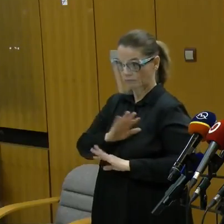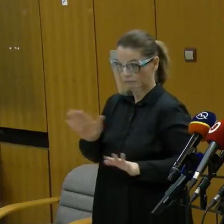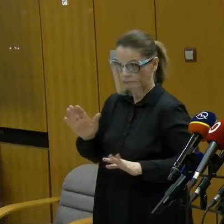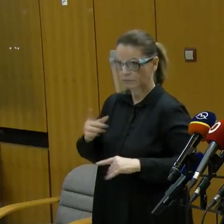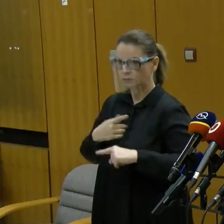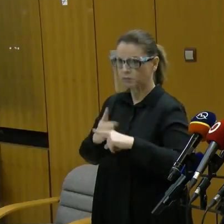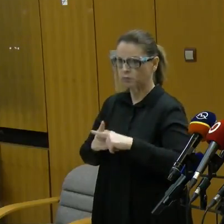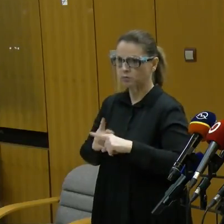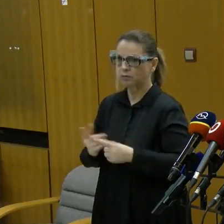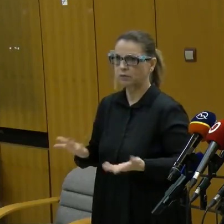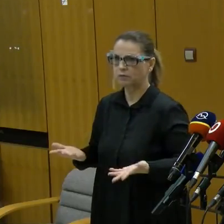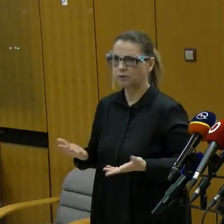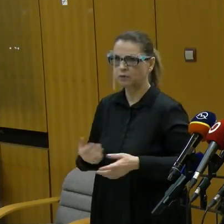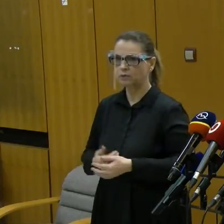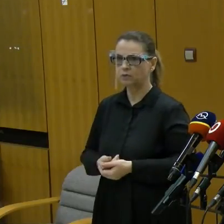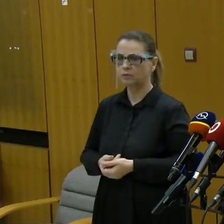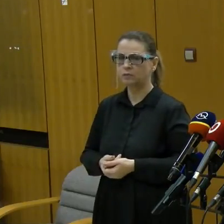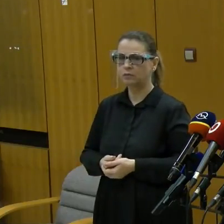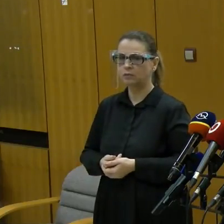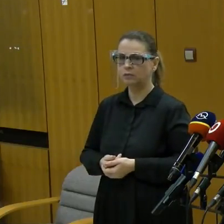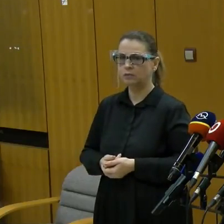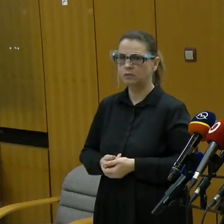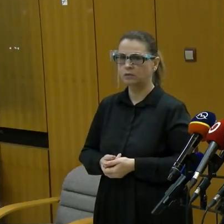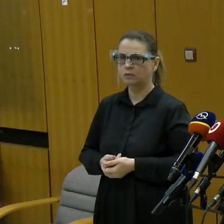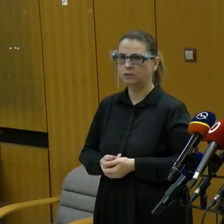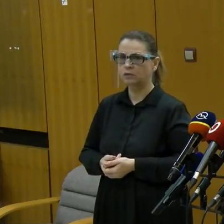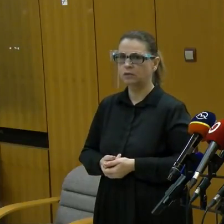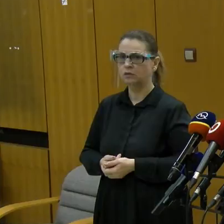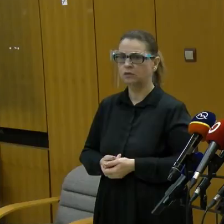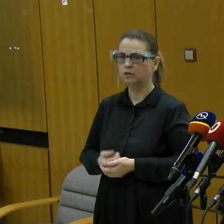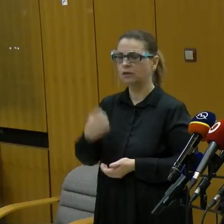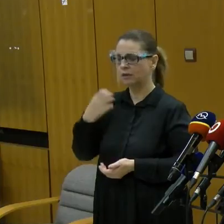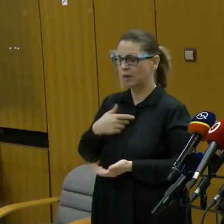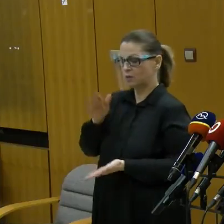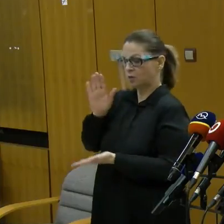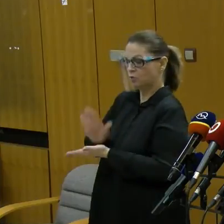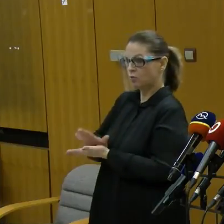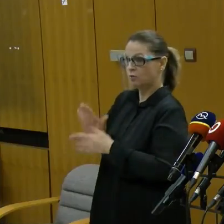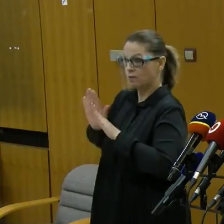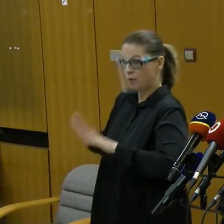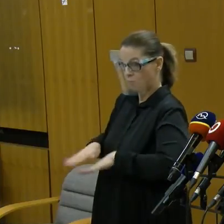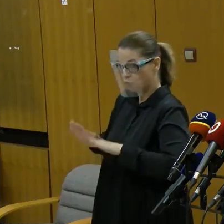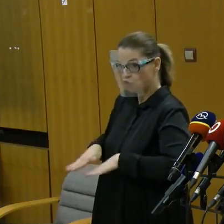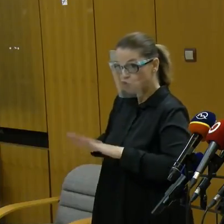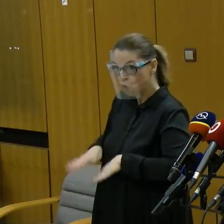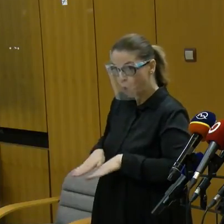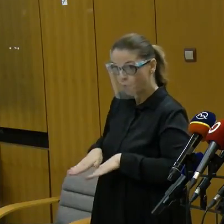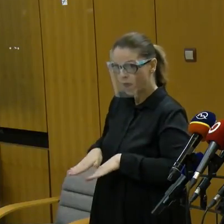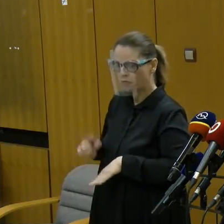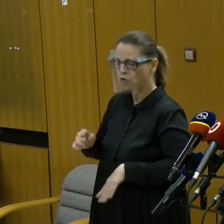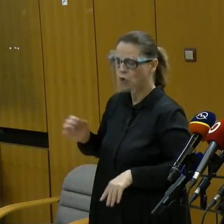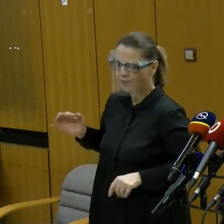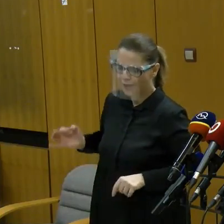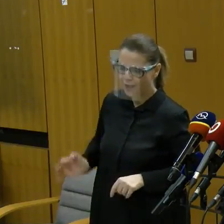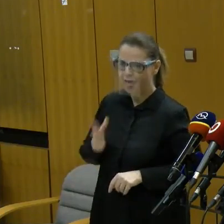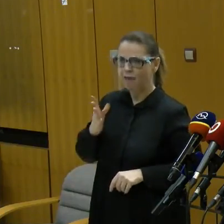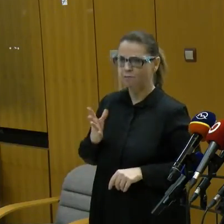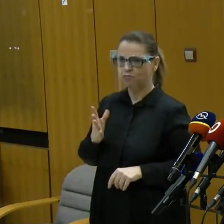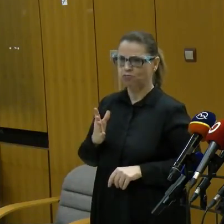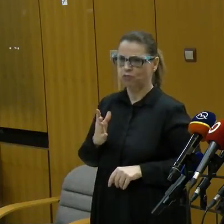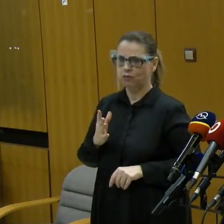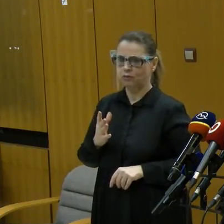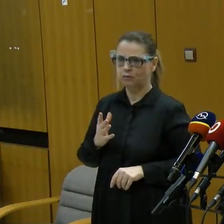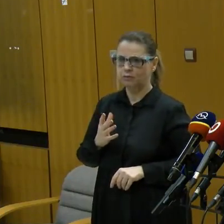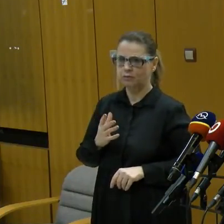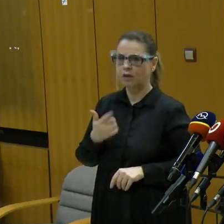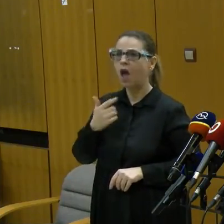pozitívny. takže pokiaľ zostaneme kvázi doma, eliminujeme sociálne kontakty, je to ďaleko efektívnejší nástroj,